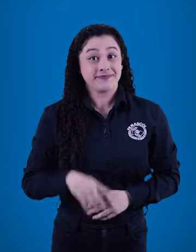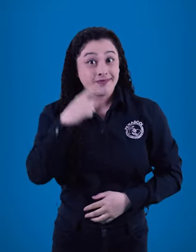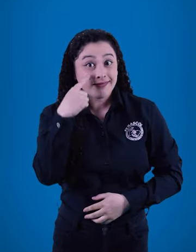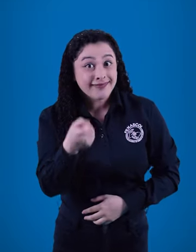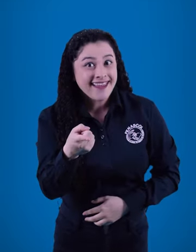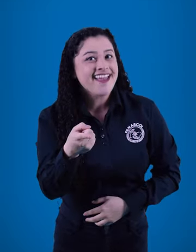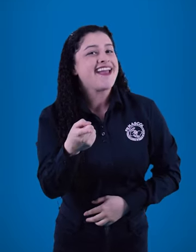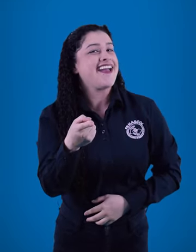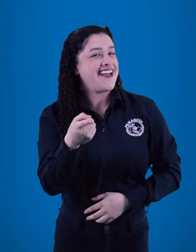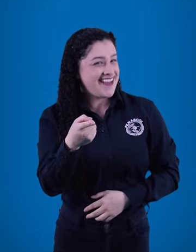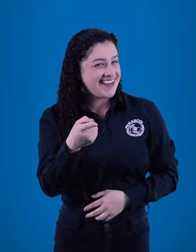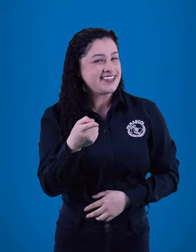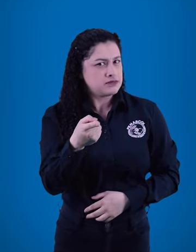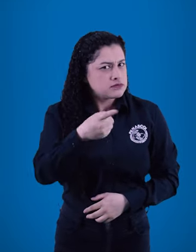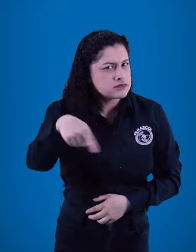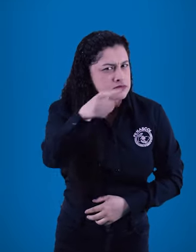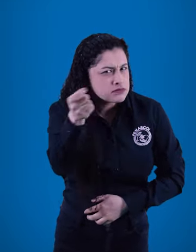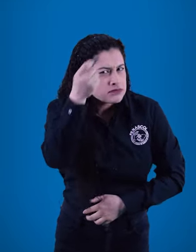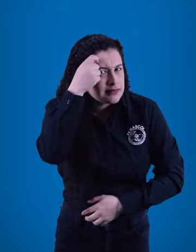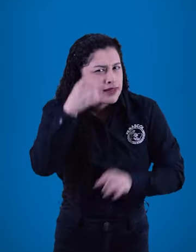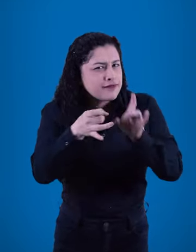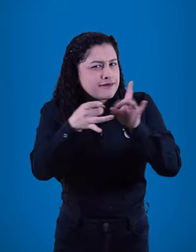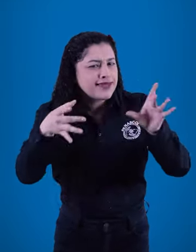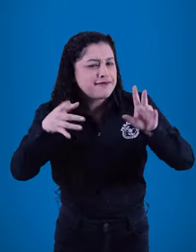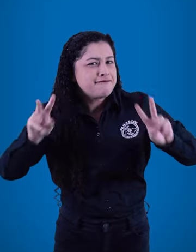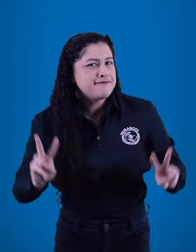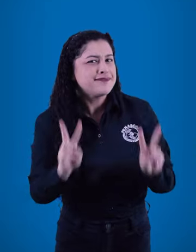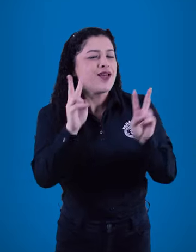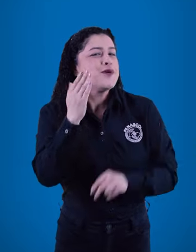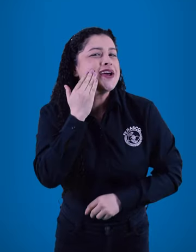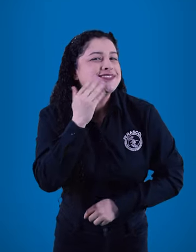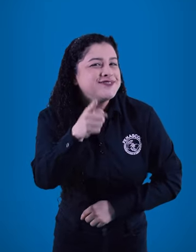Y recuerda, esta transmisión en vivo será el 9 de julio